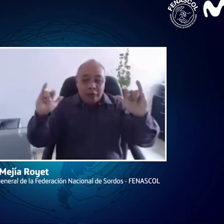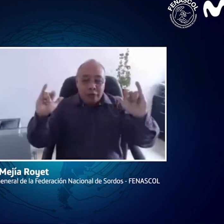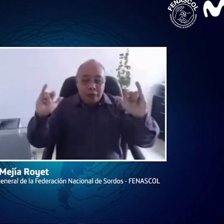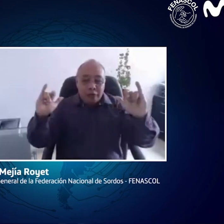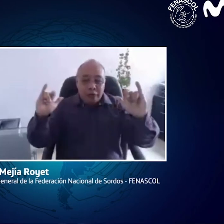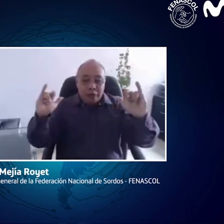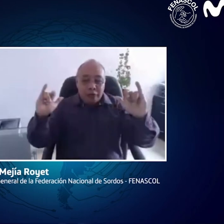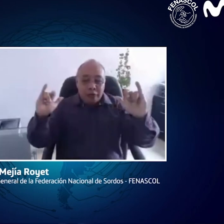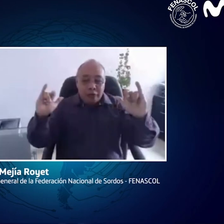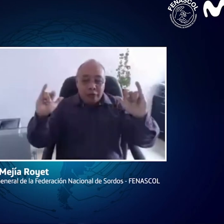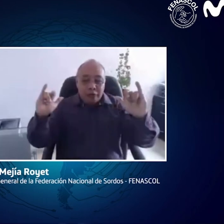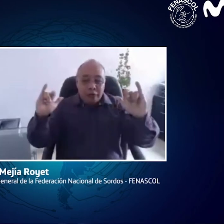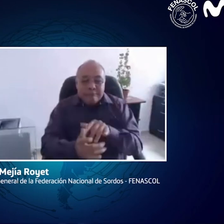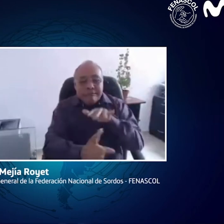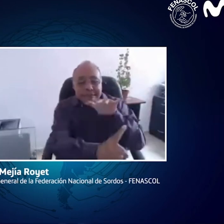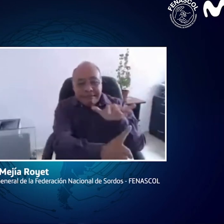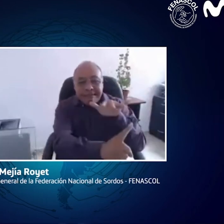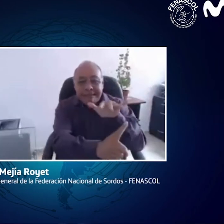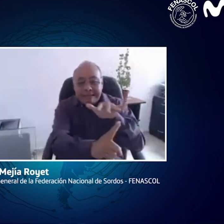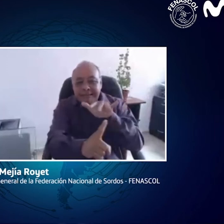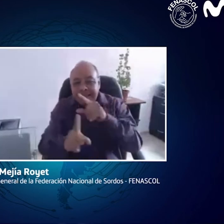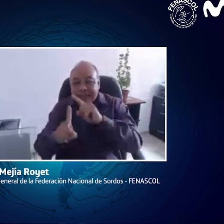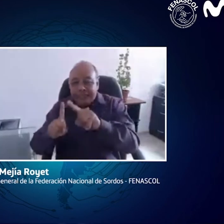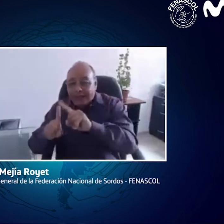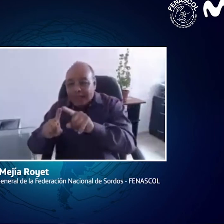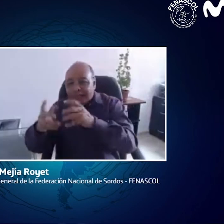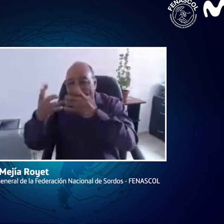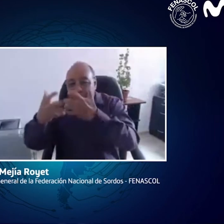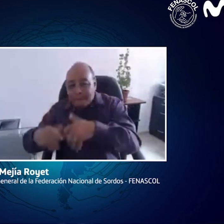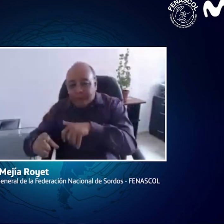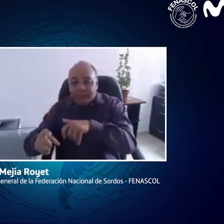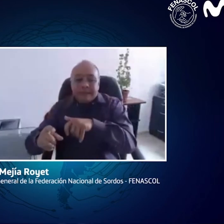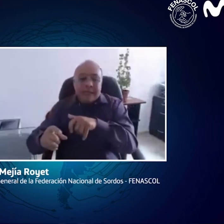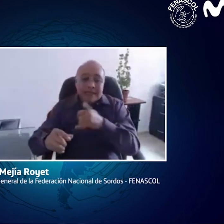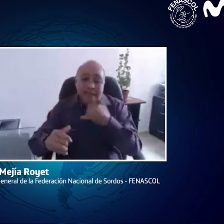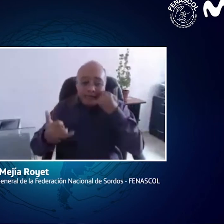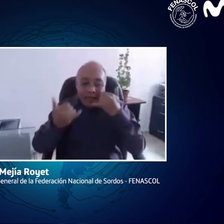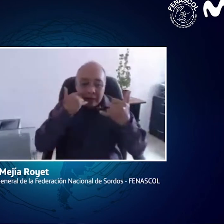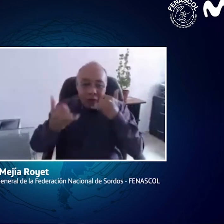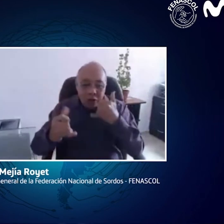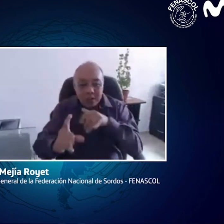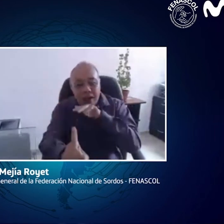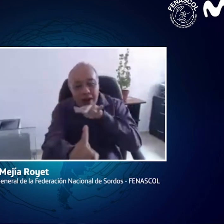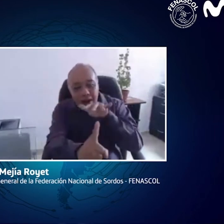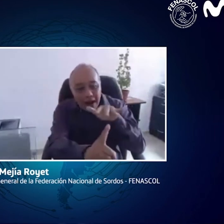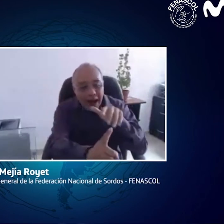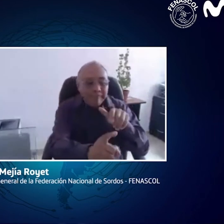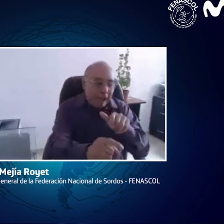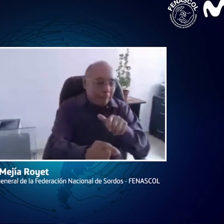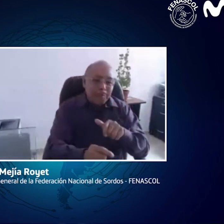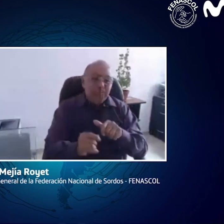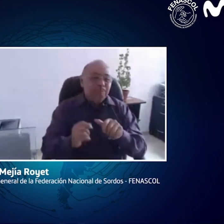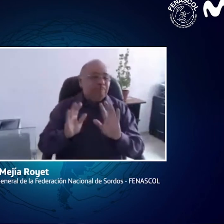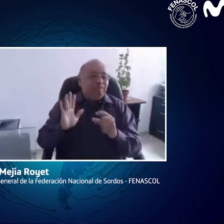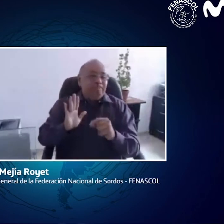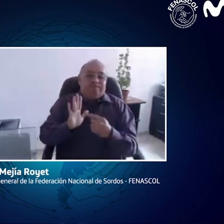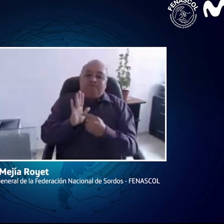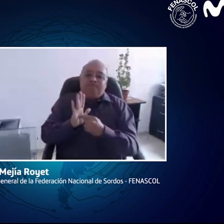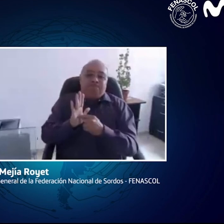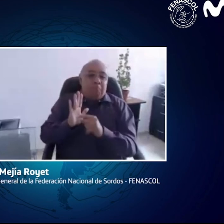de internet ilimitados. Entonces, es una incidencia que se necesita porque, pues, no necesitamos las llamadas, pero siempre